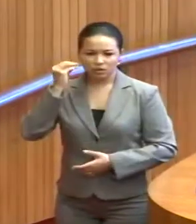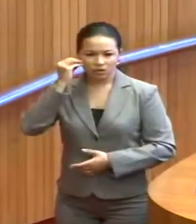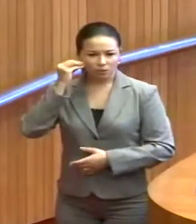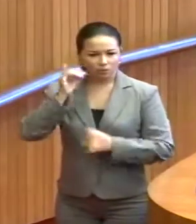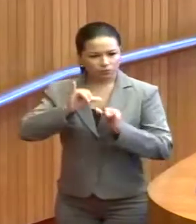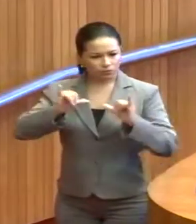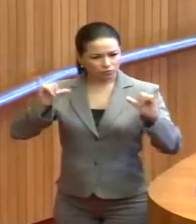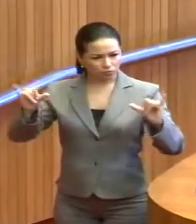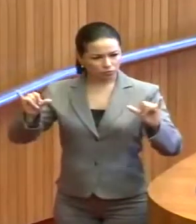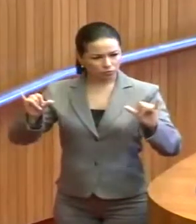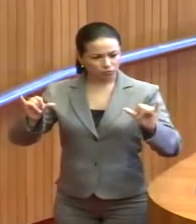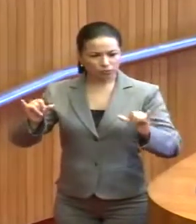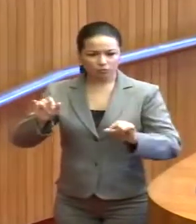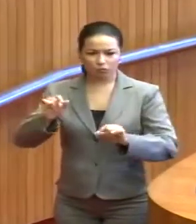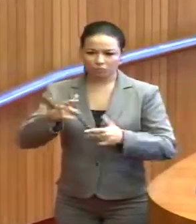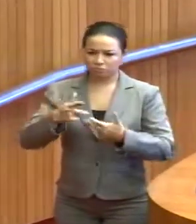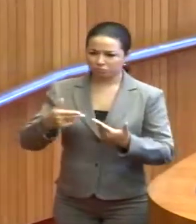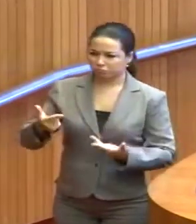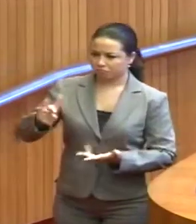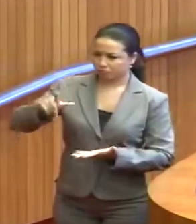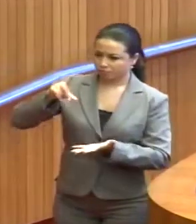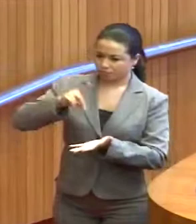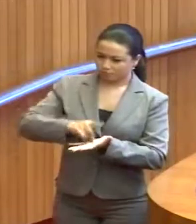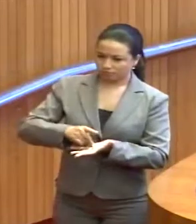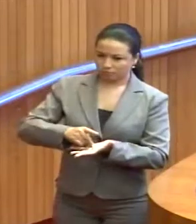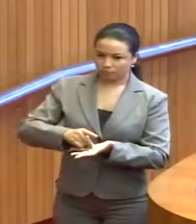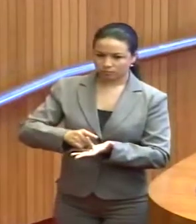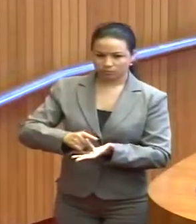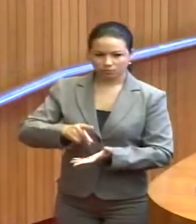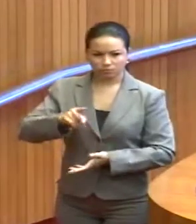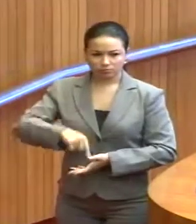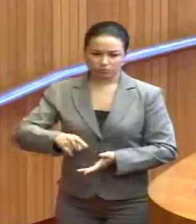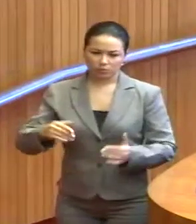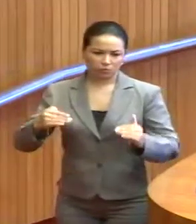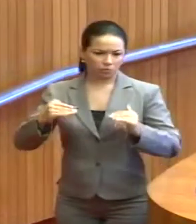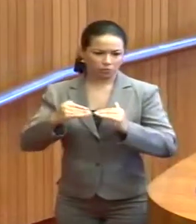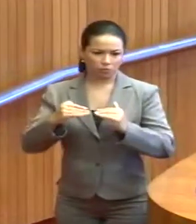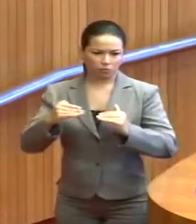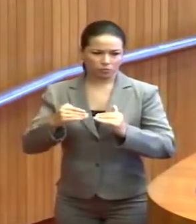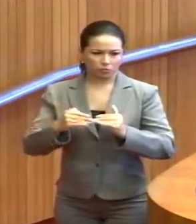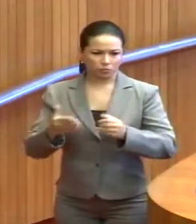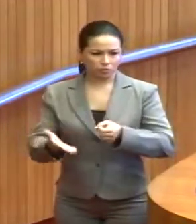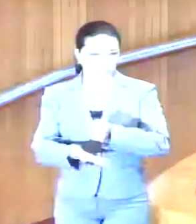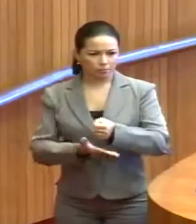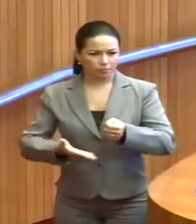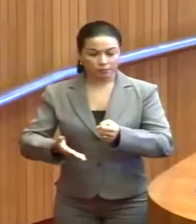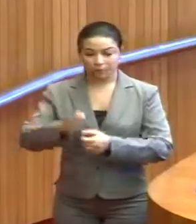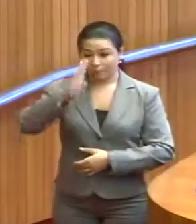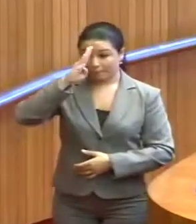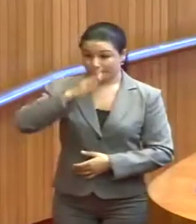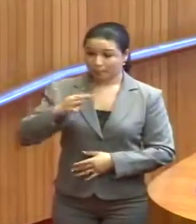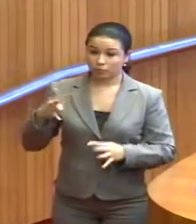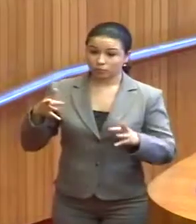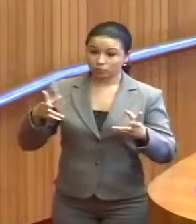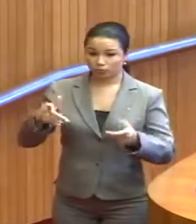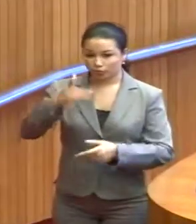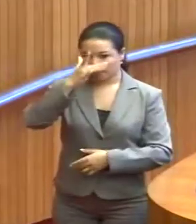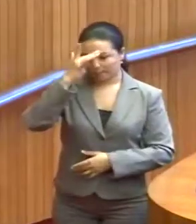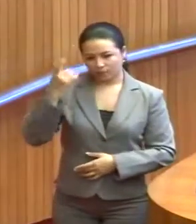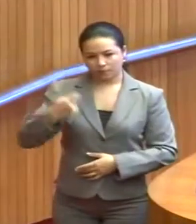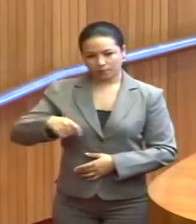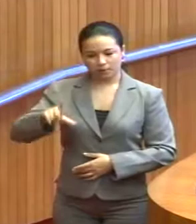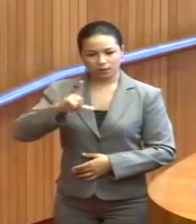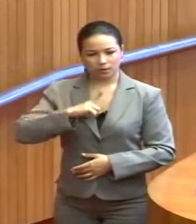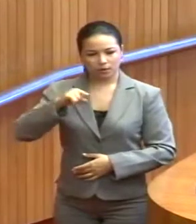pregar uma pecha que não é verdadeira, é algo incompatível com o princípio fundamental que todo ser humano precisa